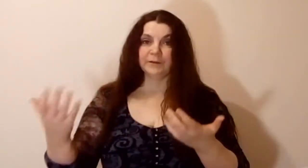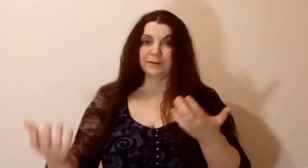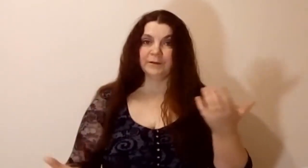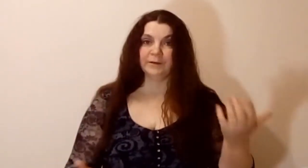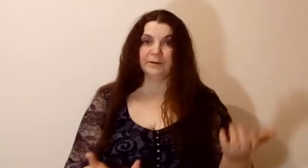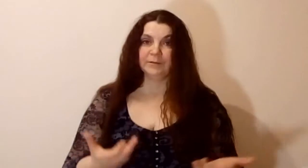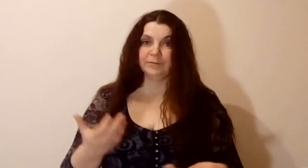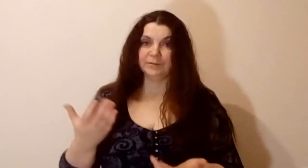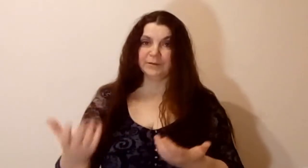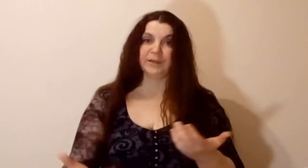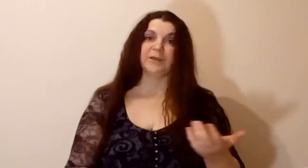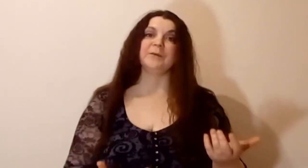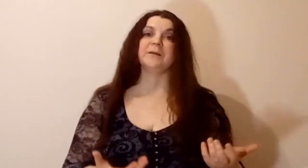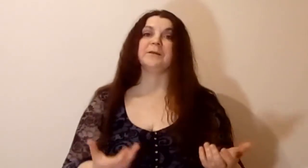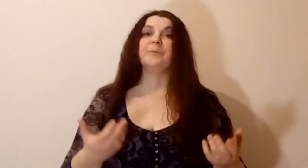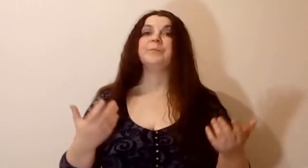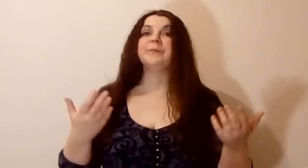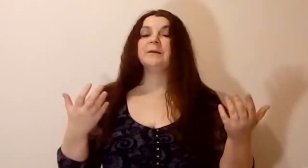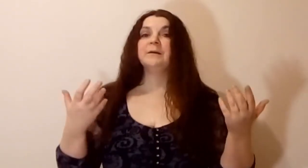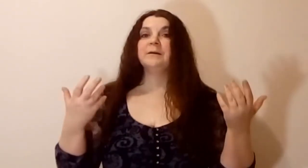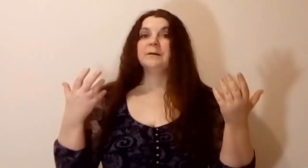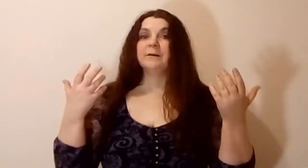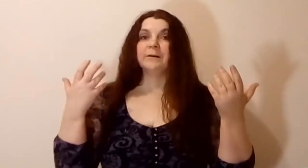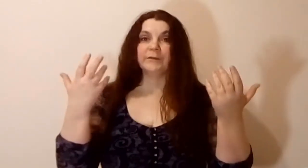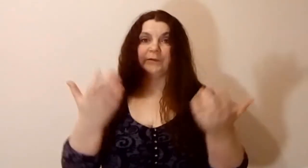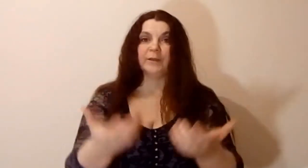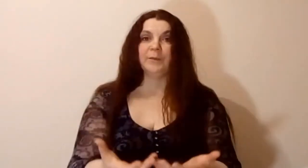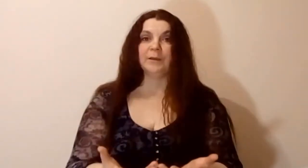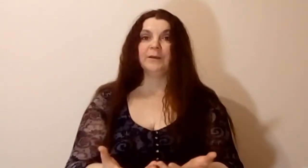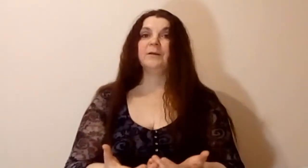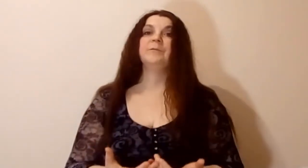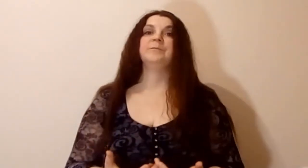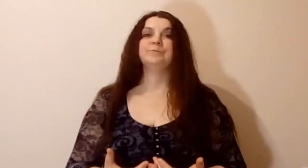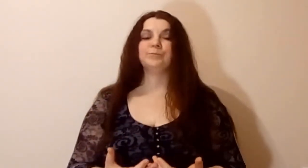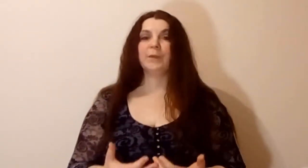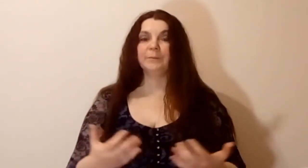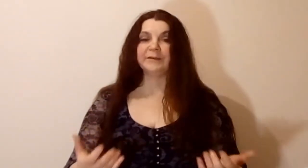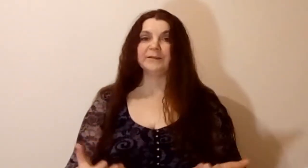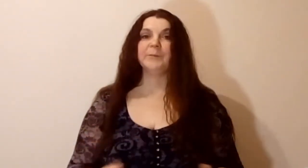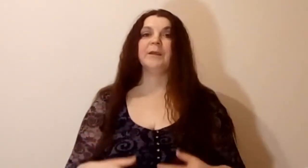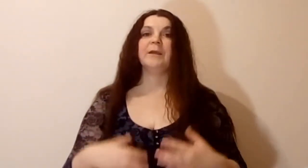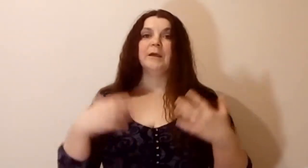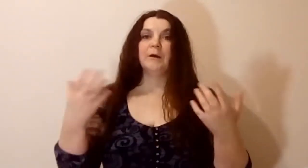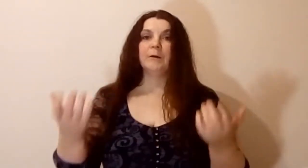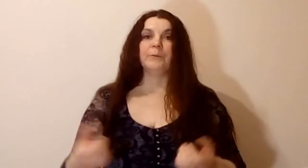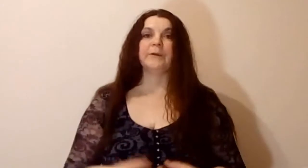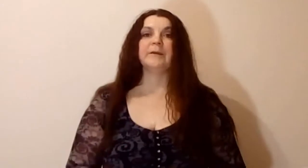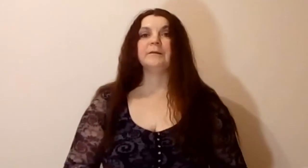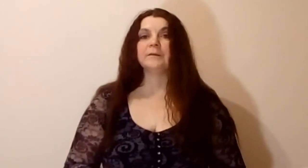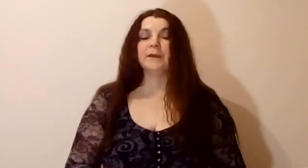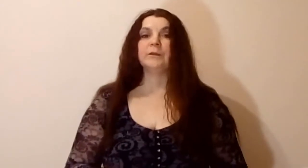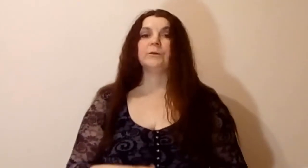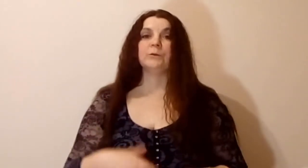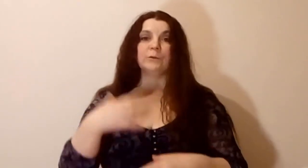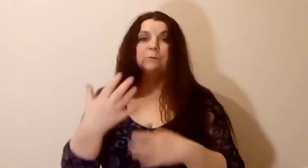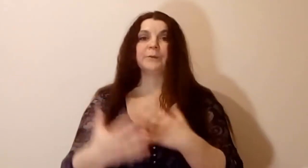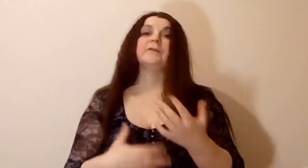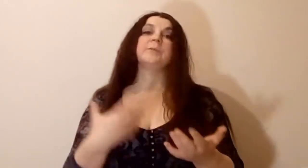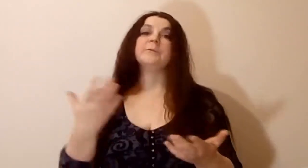какими-то там своими мыслями о их дизайне, то, в принципе, у меня